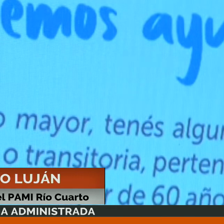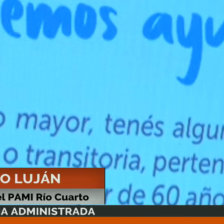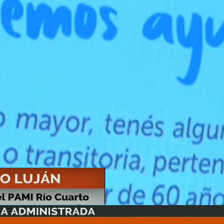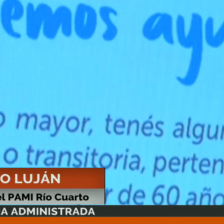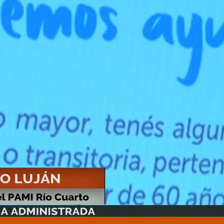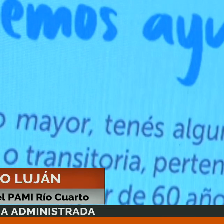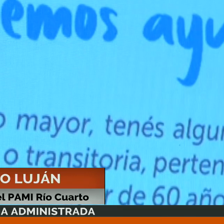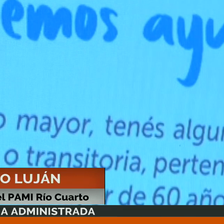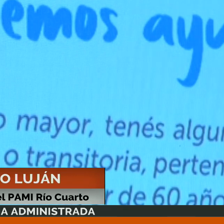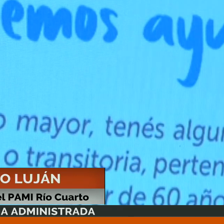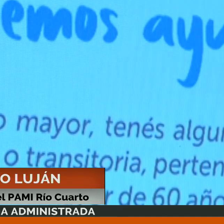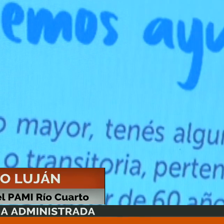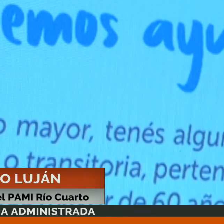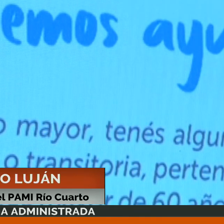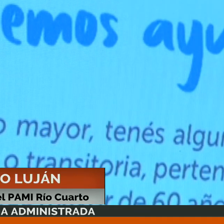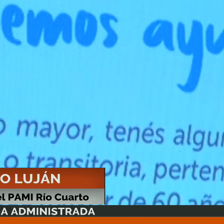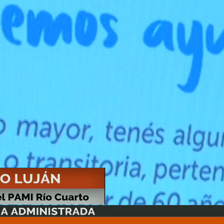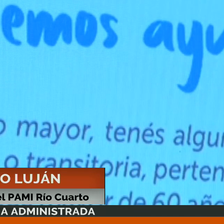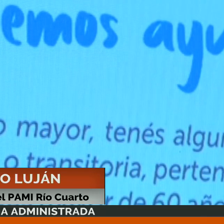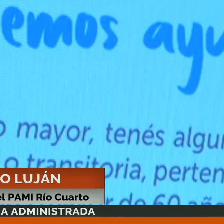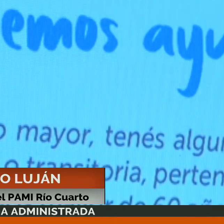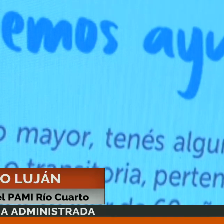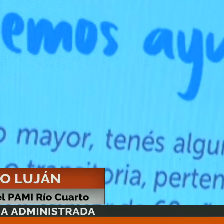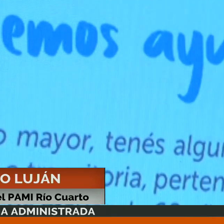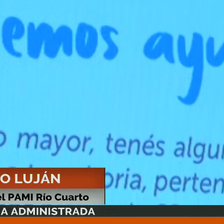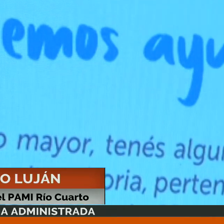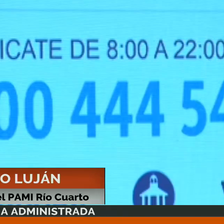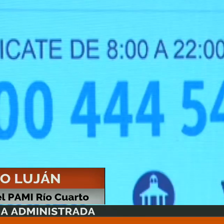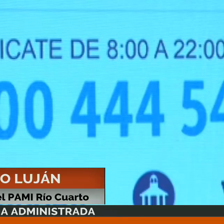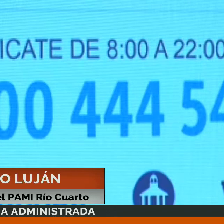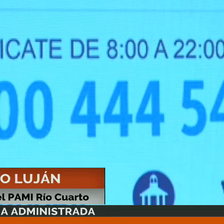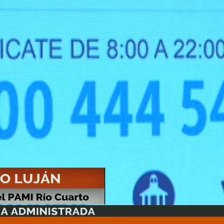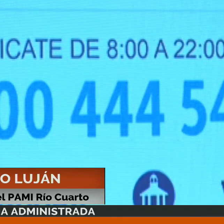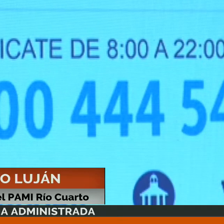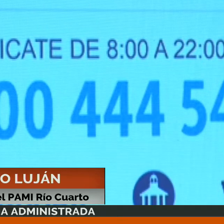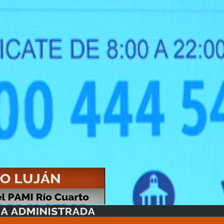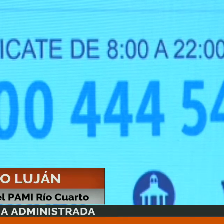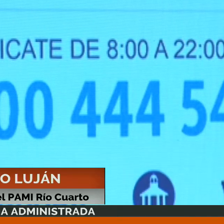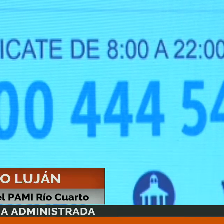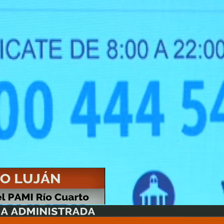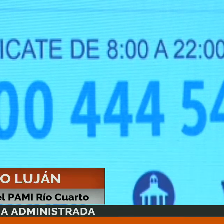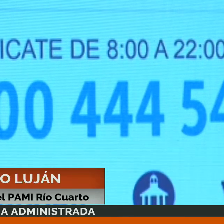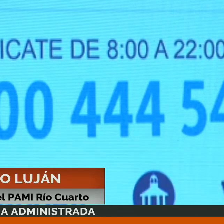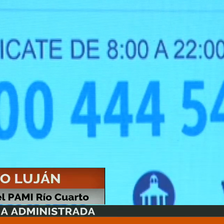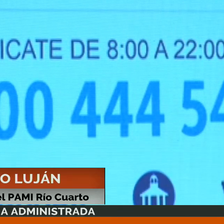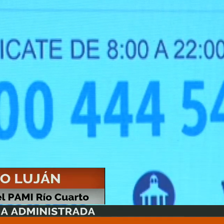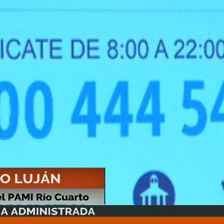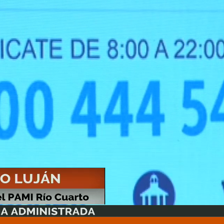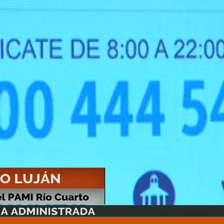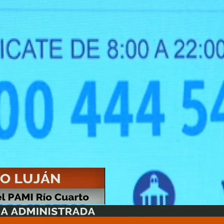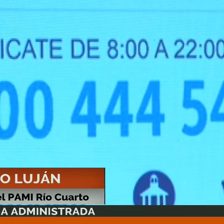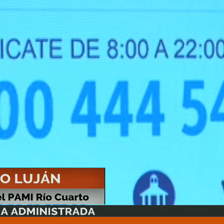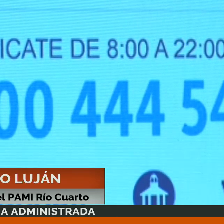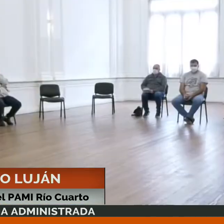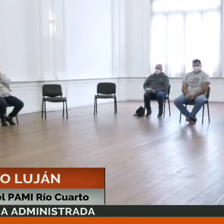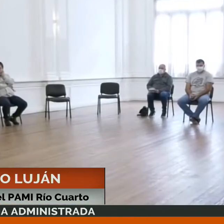muy difícil de resolver porque los adultos mayores, que particularmente de por sí están solos, necesitan de tener el contacto con otros, ¿no?